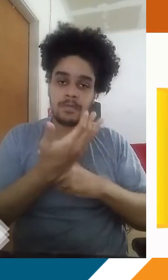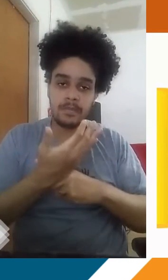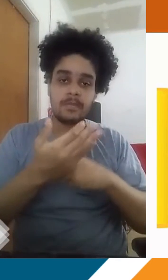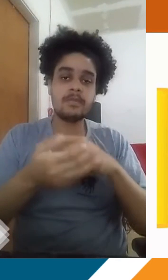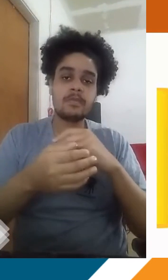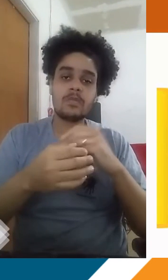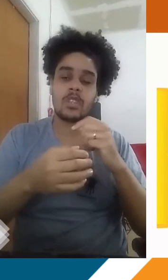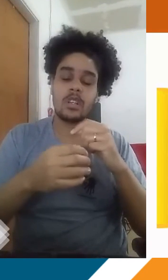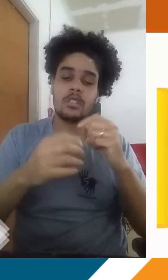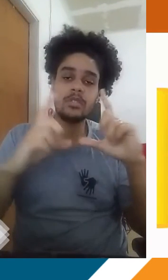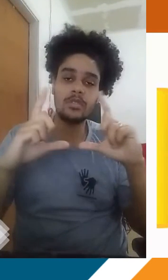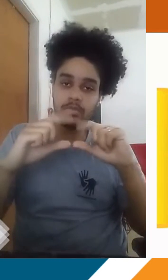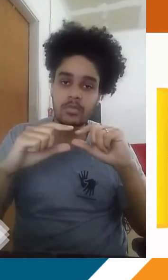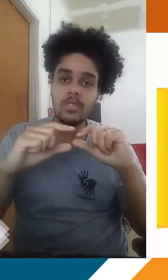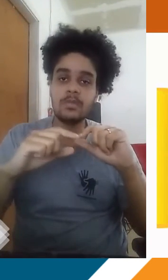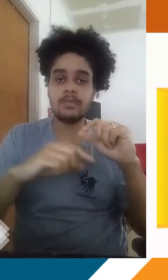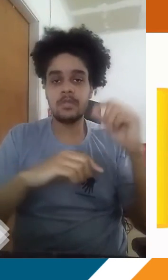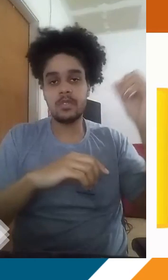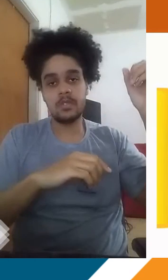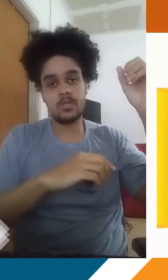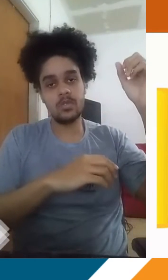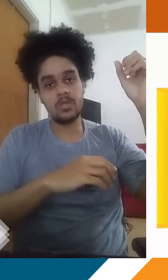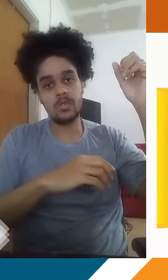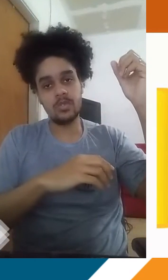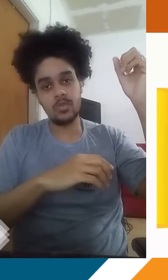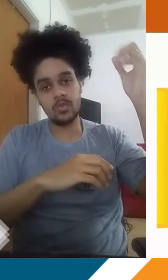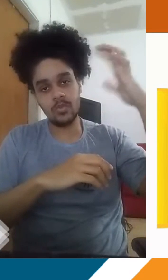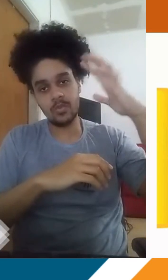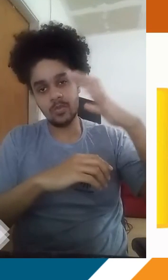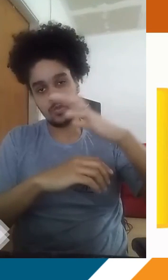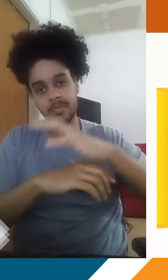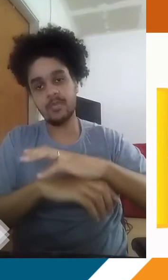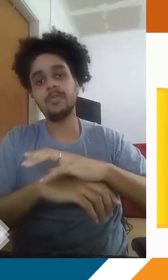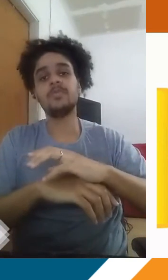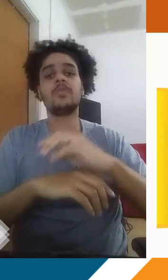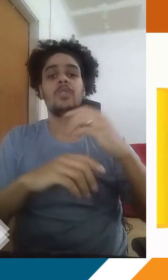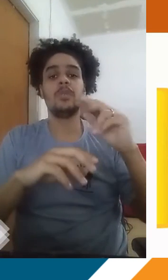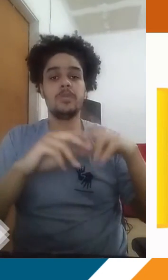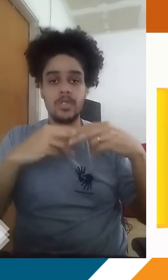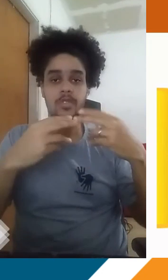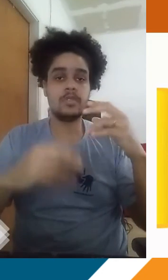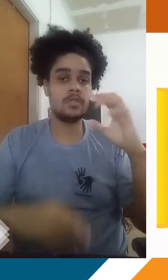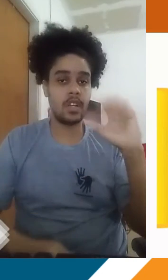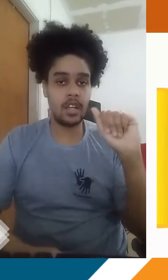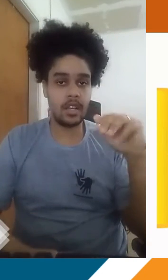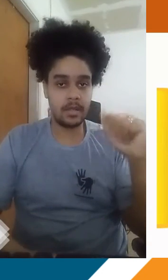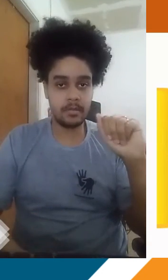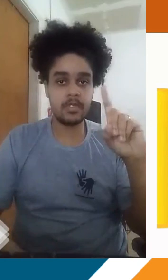um pouco o impacto. Não o impacto, a chegada desses raios, ela acaba sendo diminuída um pouco em função dessa camada protetora